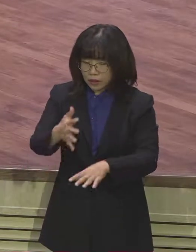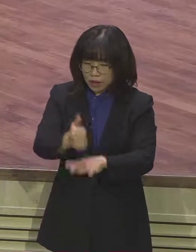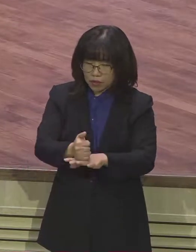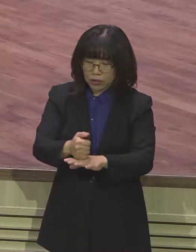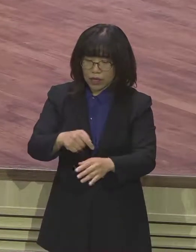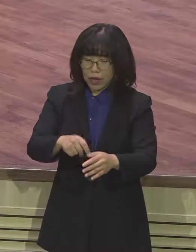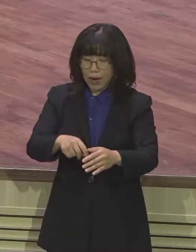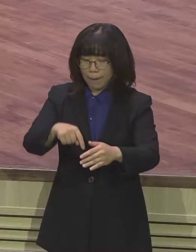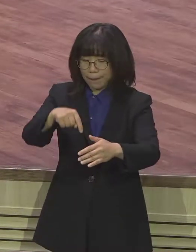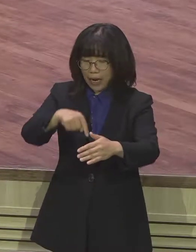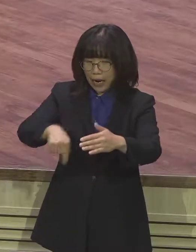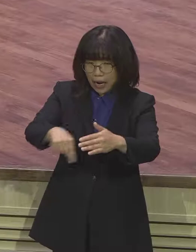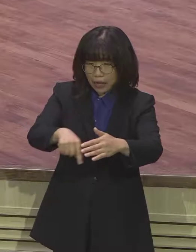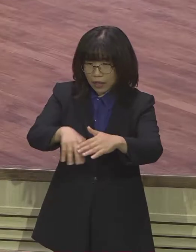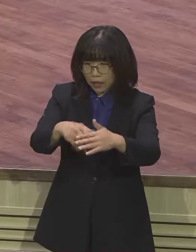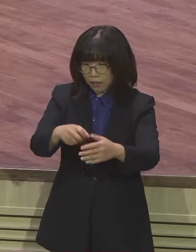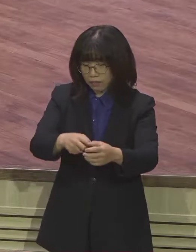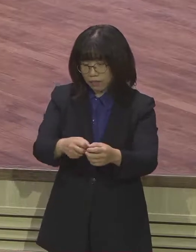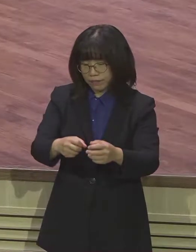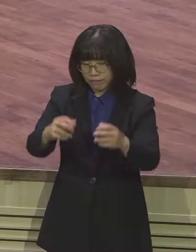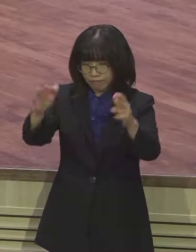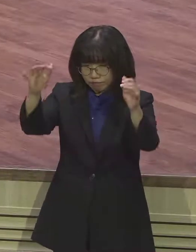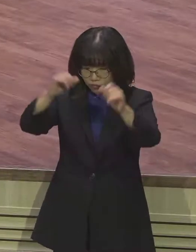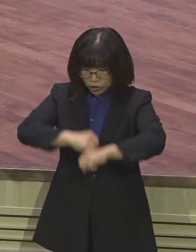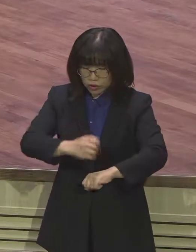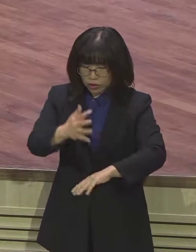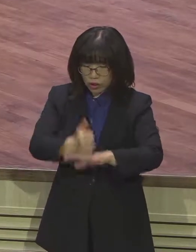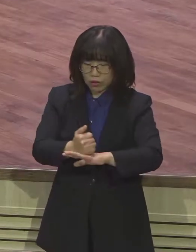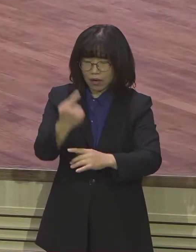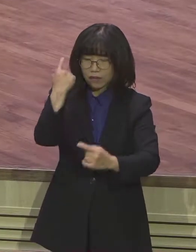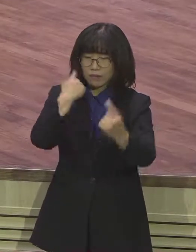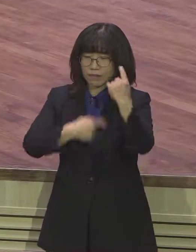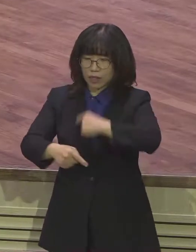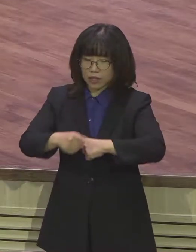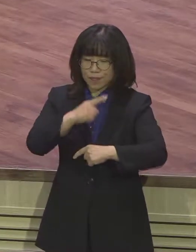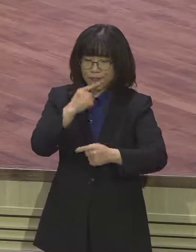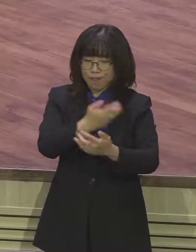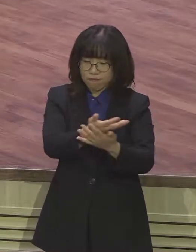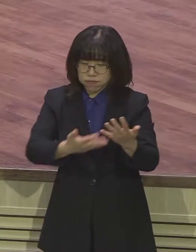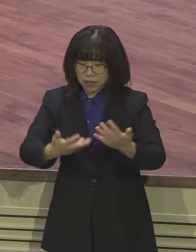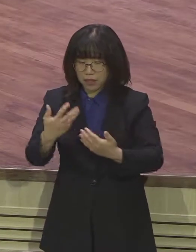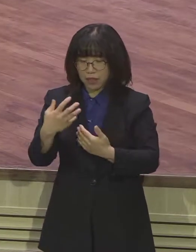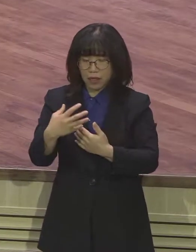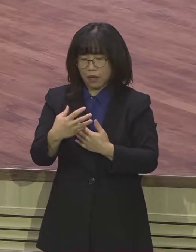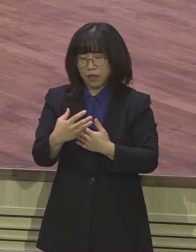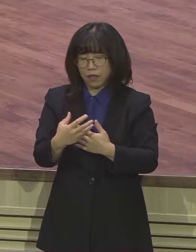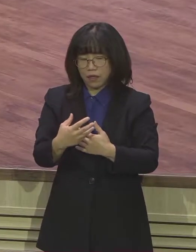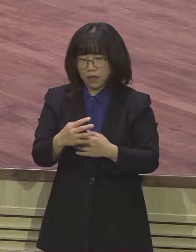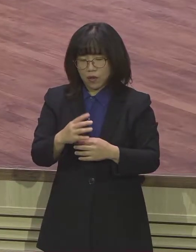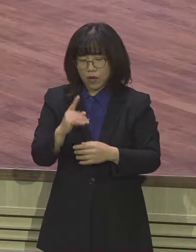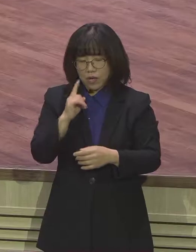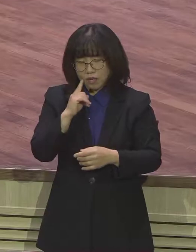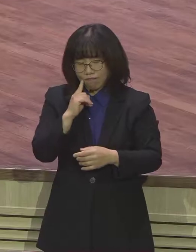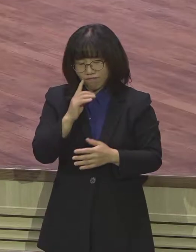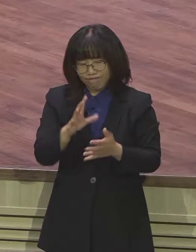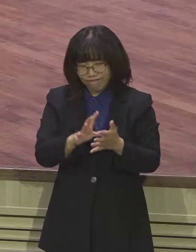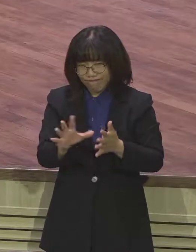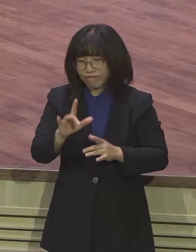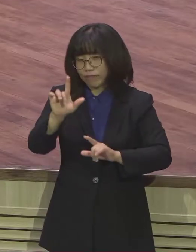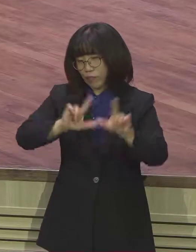그 인근 주변까지 파편이 다 튀었었거든요. 사람들이 막 피가 흘러가지고 그 당시만 해도 사실은 핸드폰이 많이 활성화되지 않았기 때문에